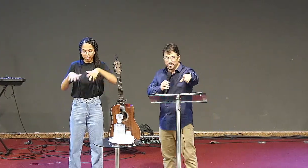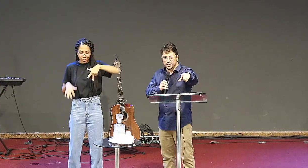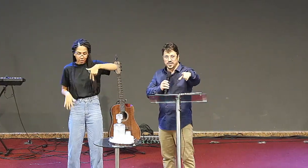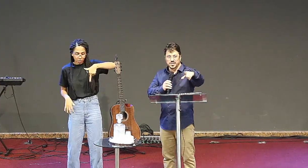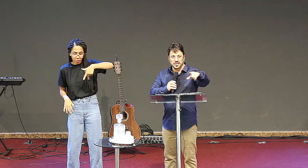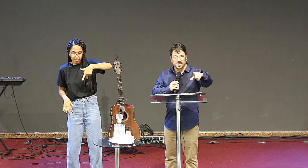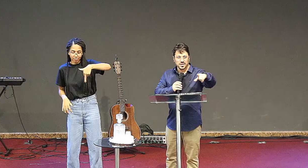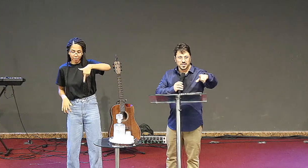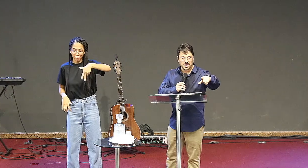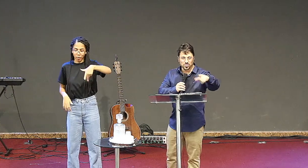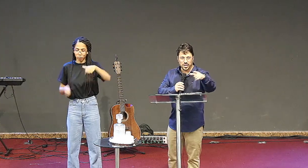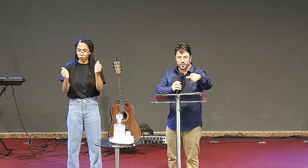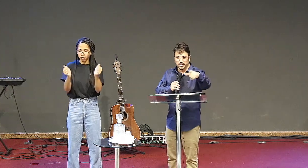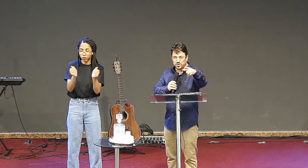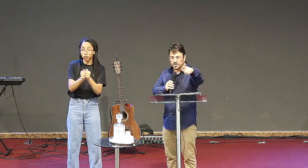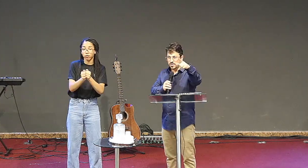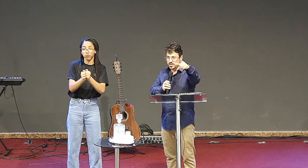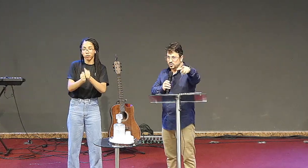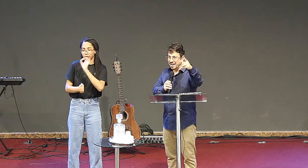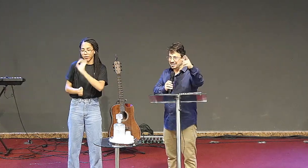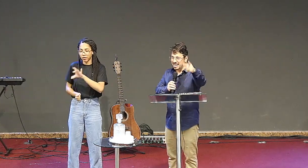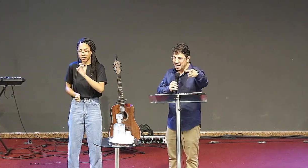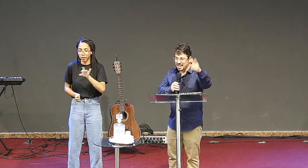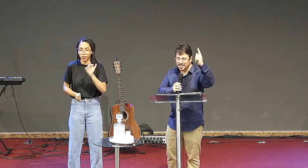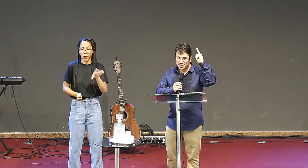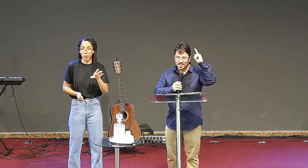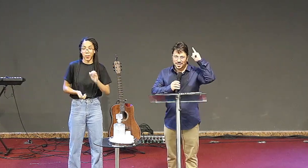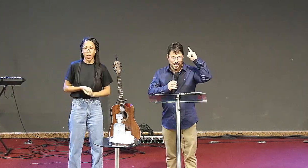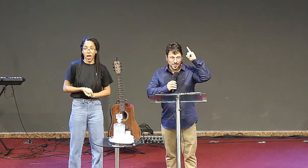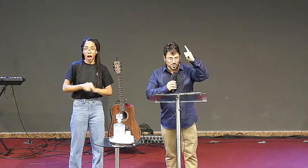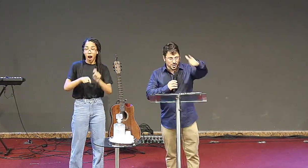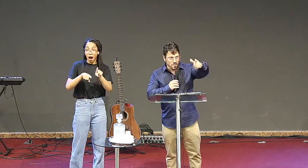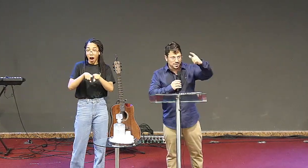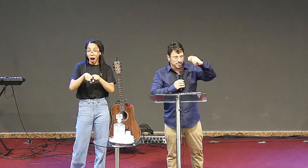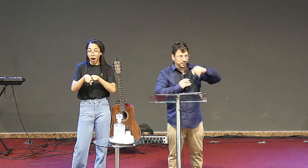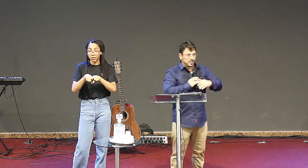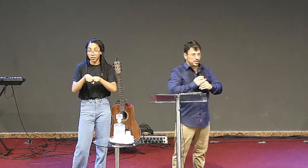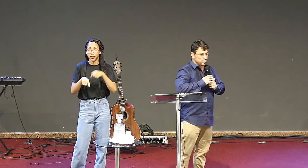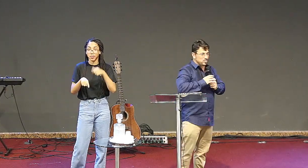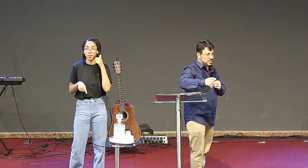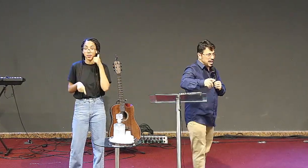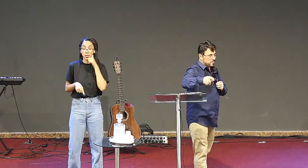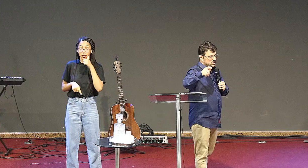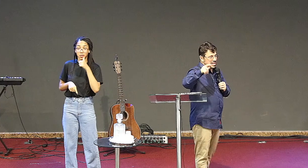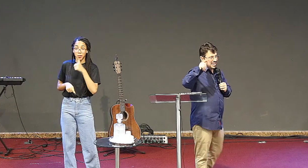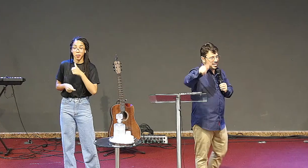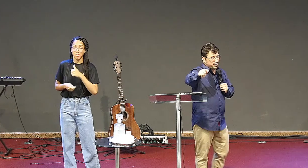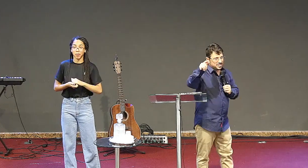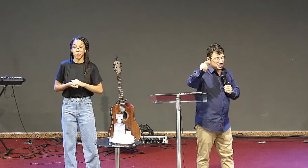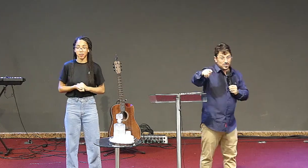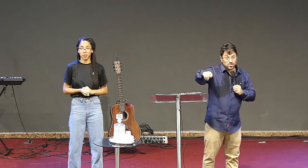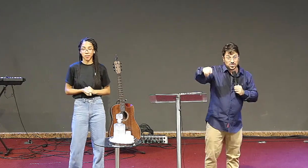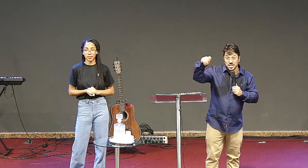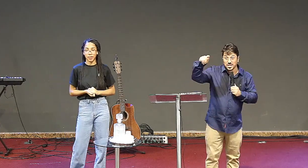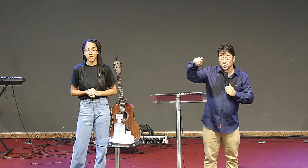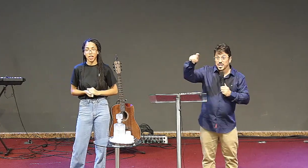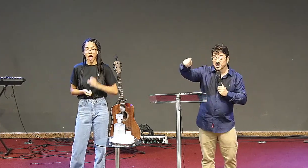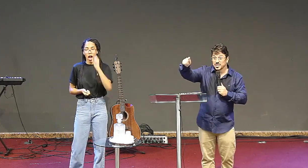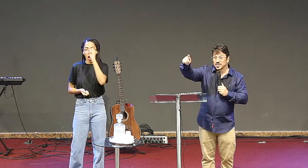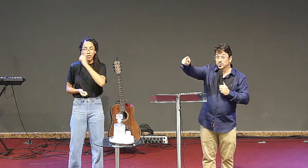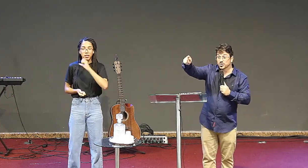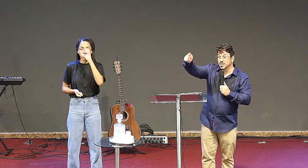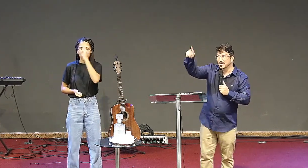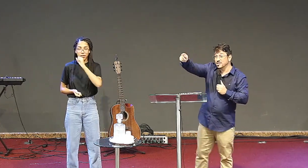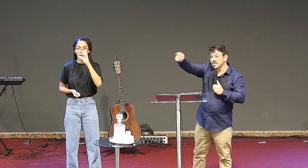e eu vi, eu tenho visto as irmãs do bazar, toda quarta-feira, todo sábado, levantando cedo,